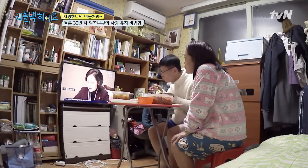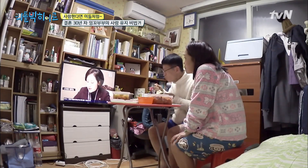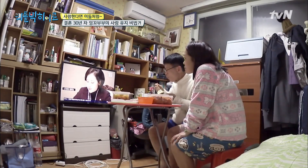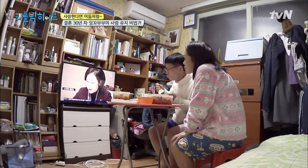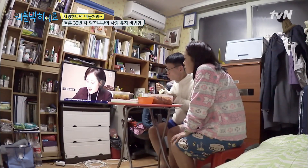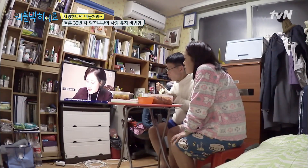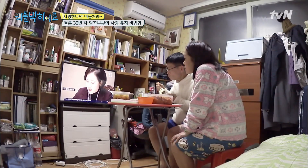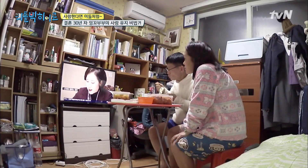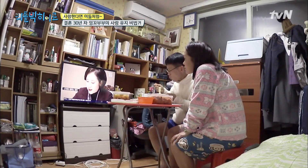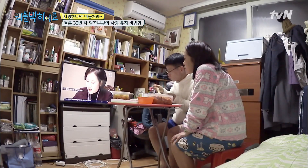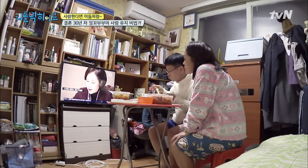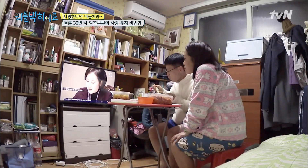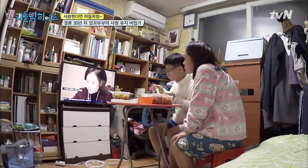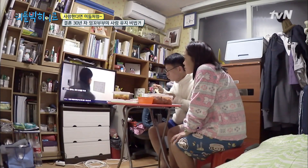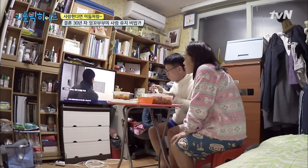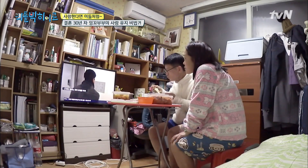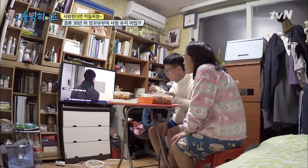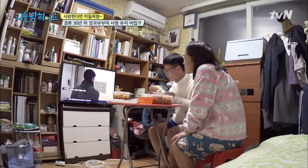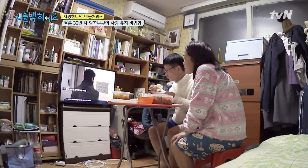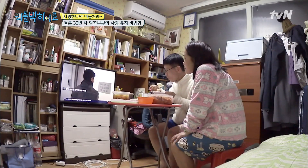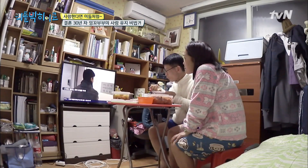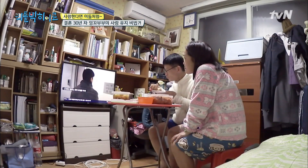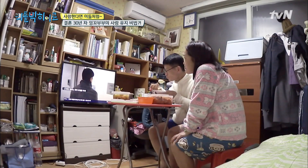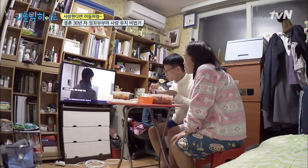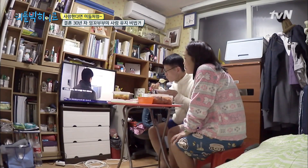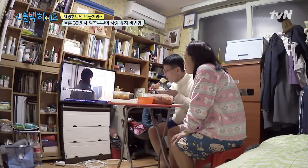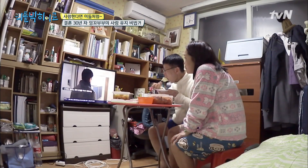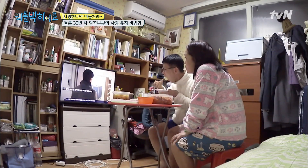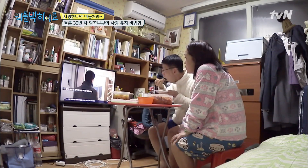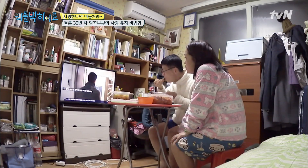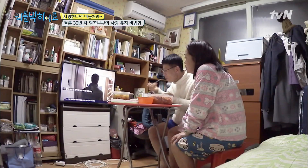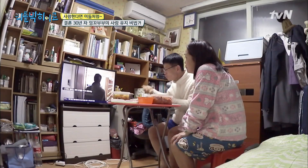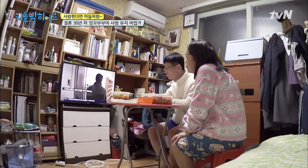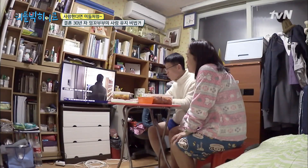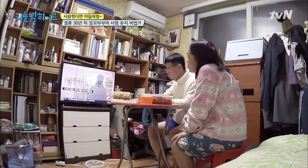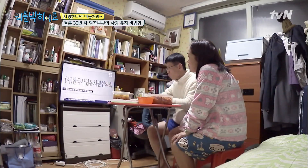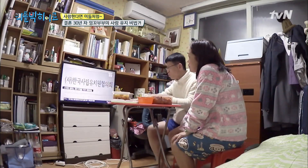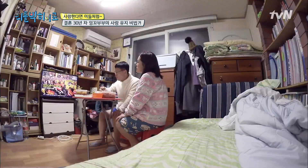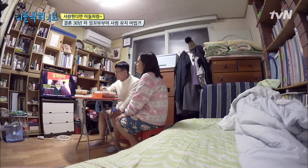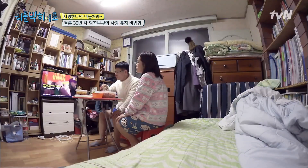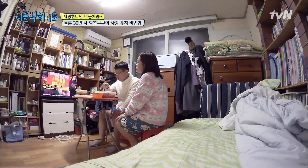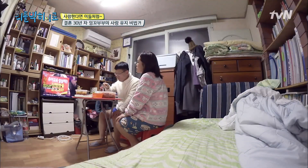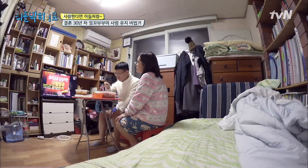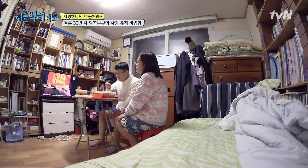택진 씨의 먹방 소리만 가득한 집안. TV도 소리 없이 화면만 보는데 익숙하답니다.